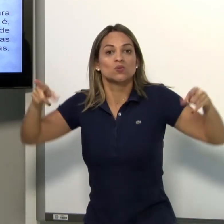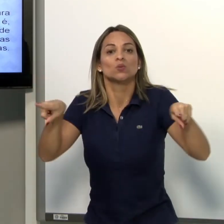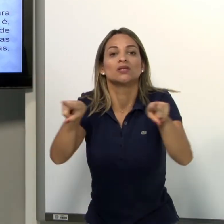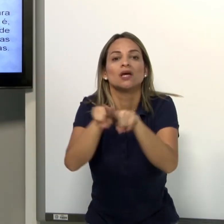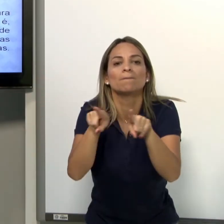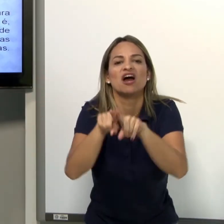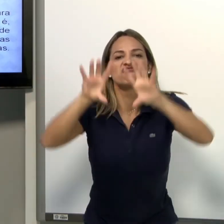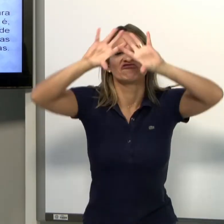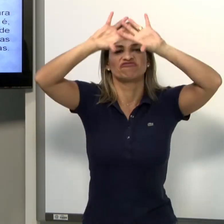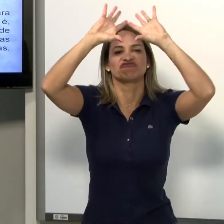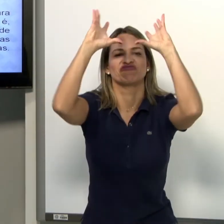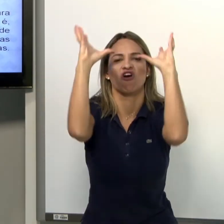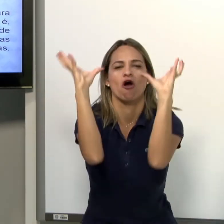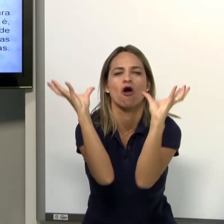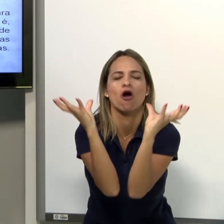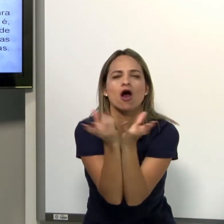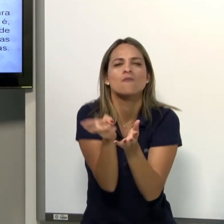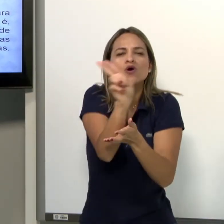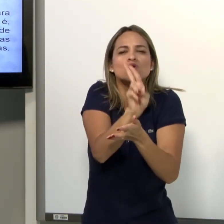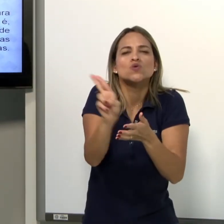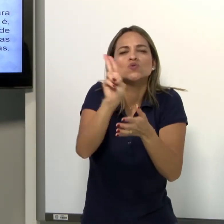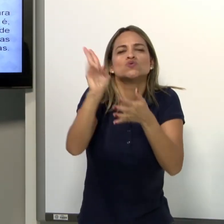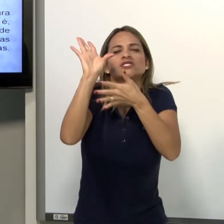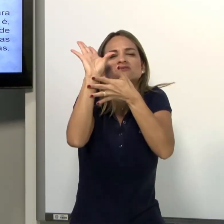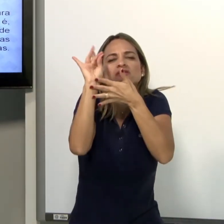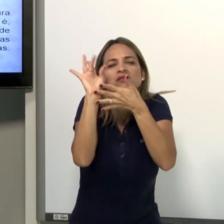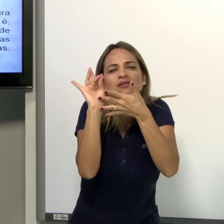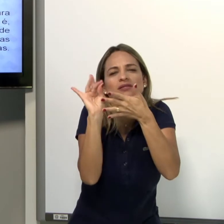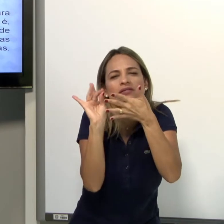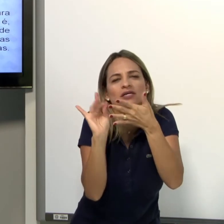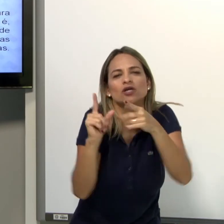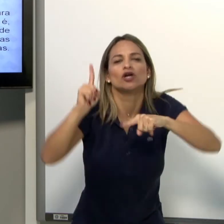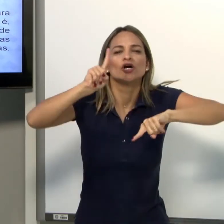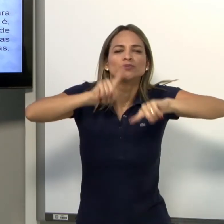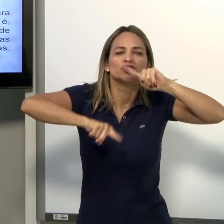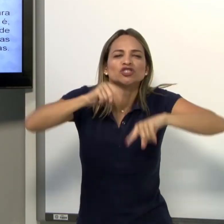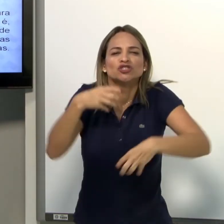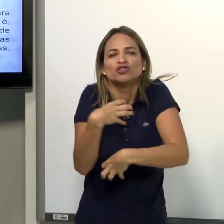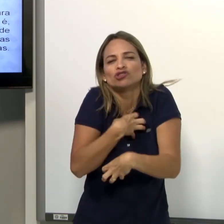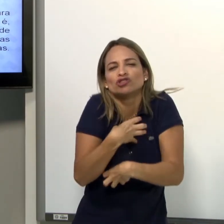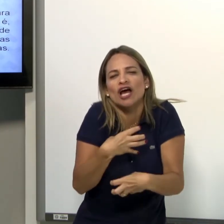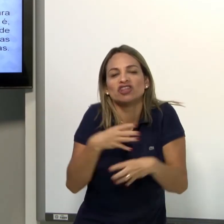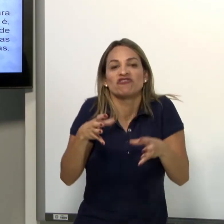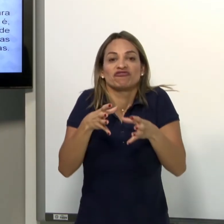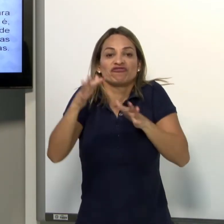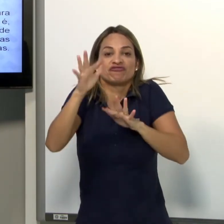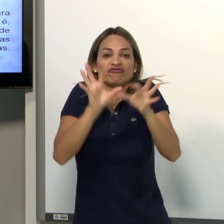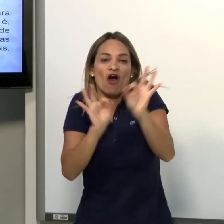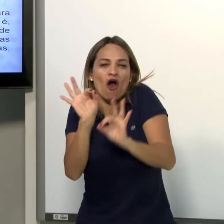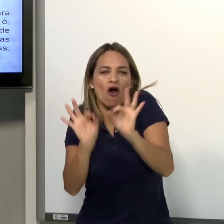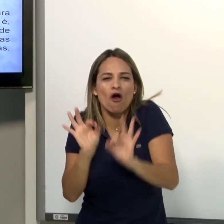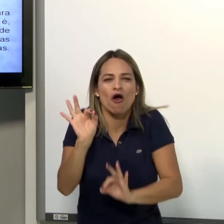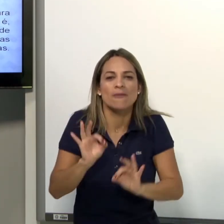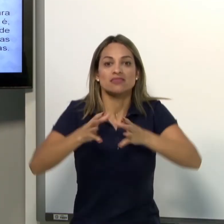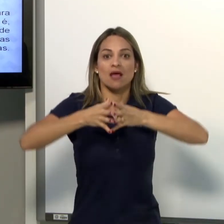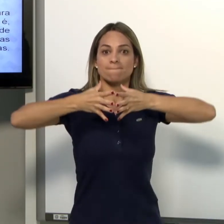à forma, como descreve o objeto, a sua aparência. O tamanho,